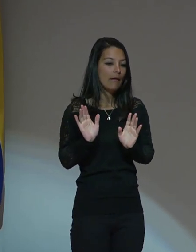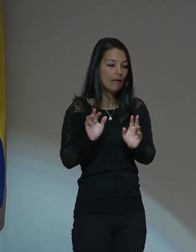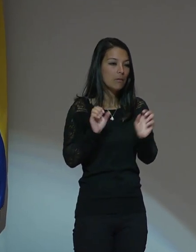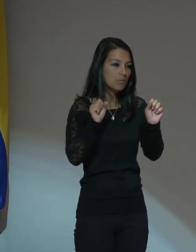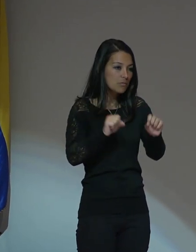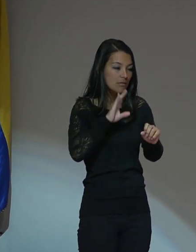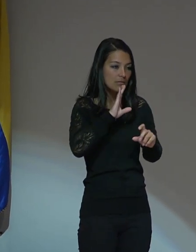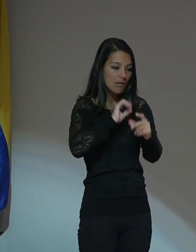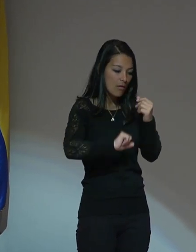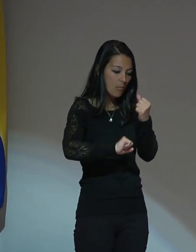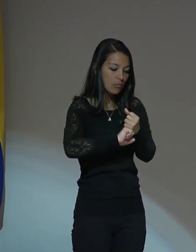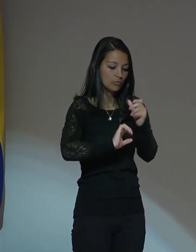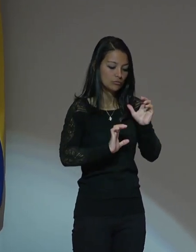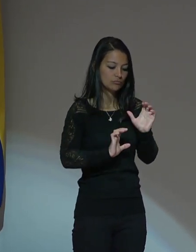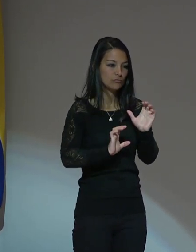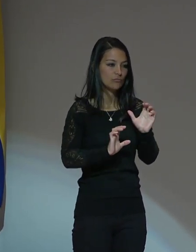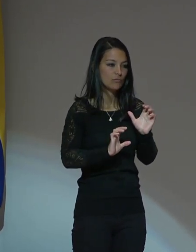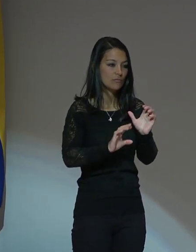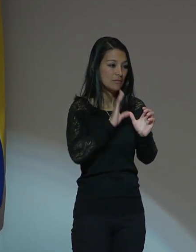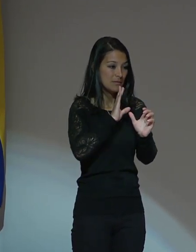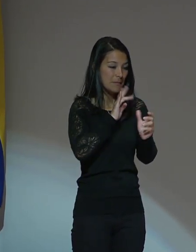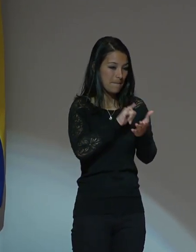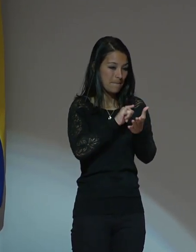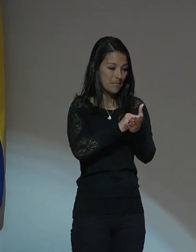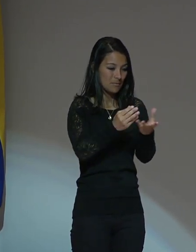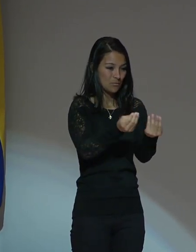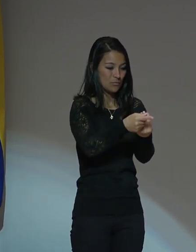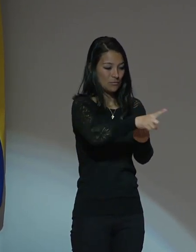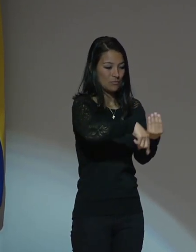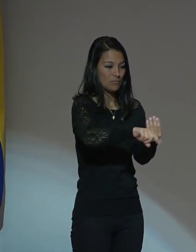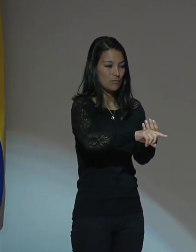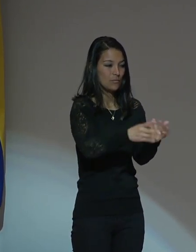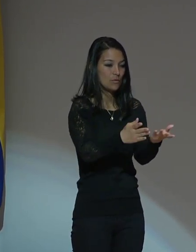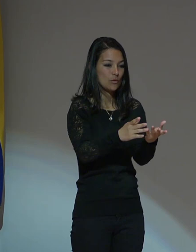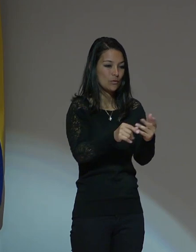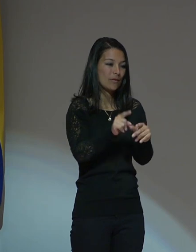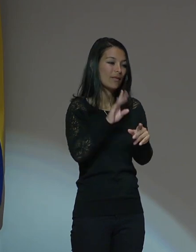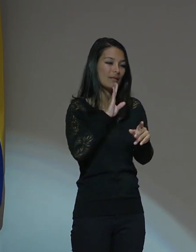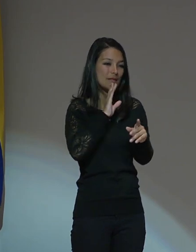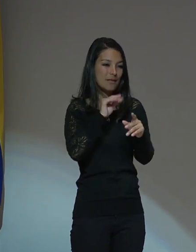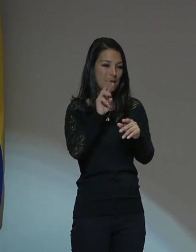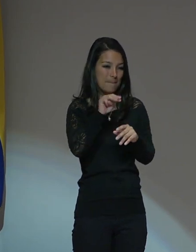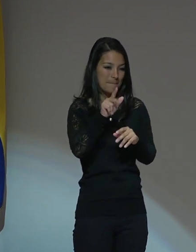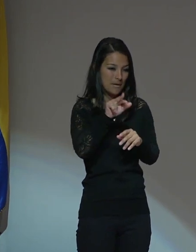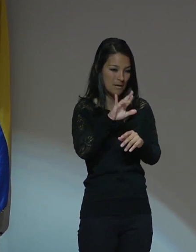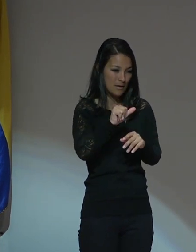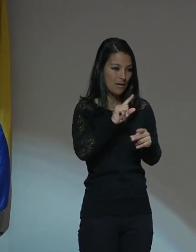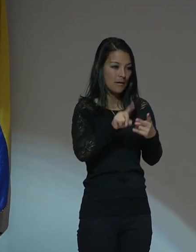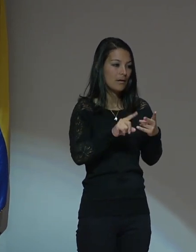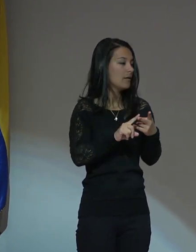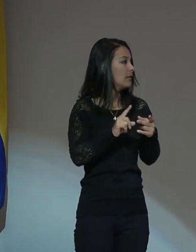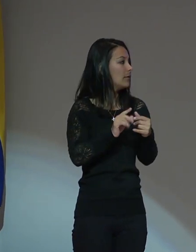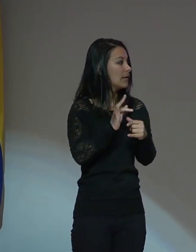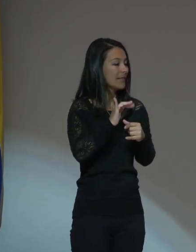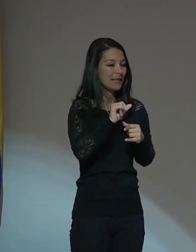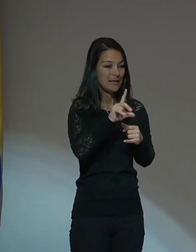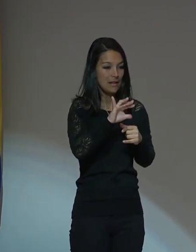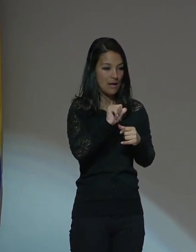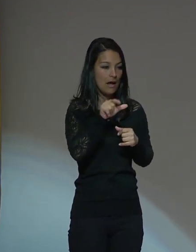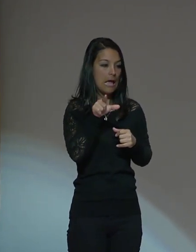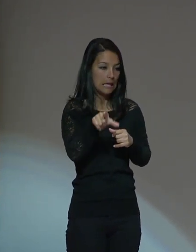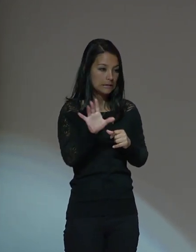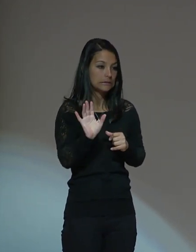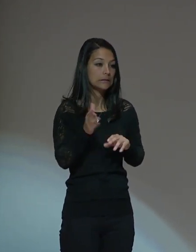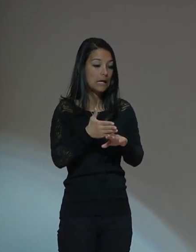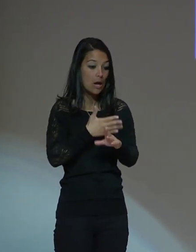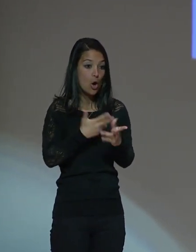apoyar a los becarios de Montes de María, Lilia y Edgardo, que